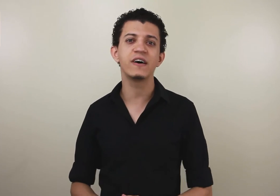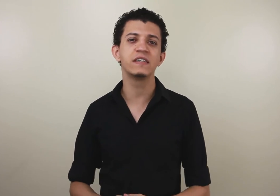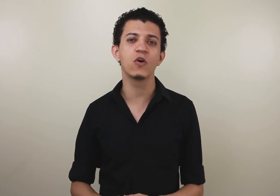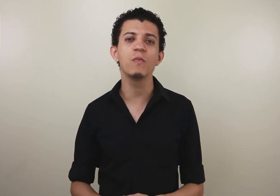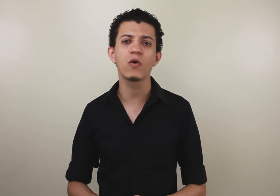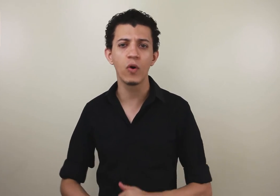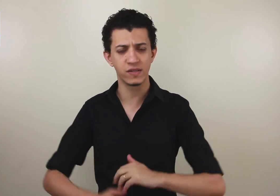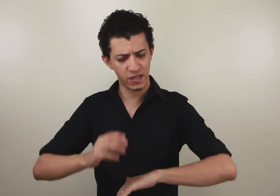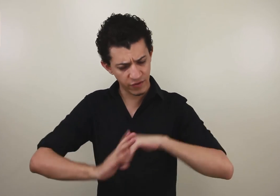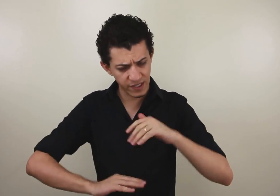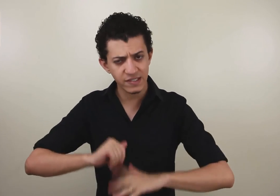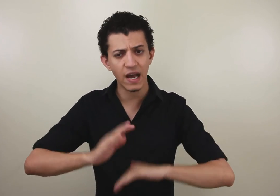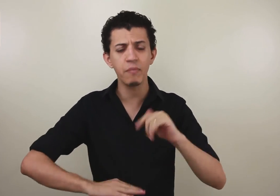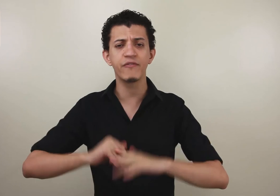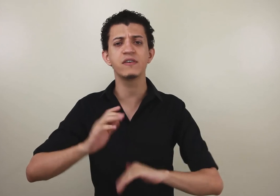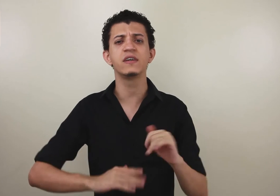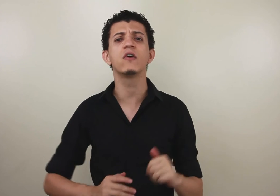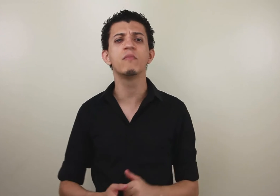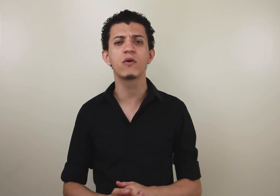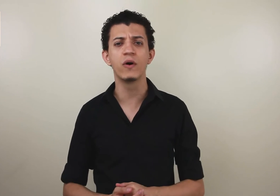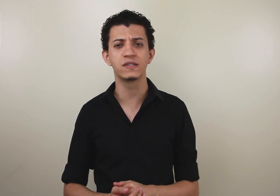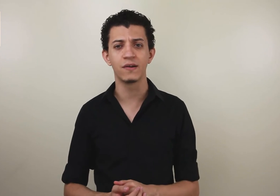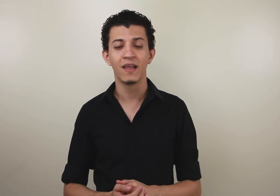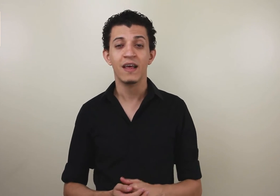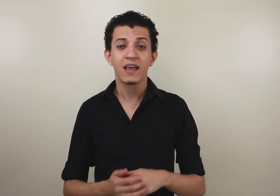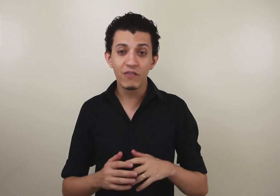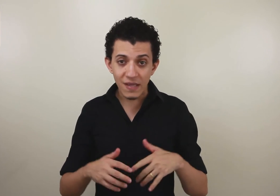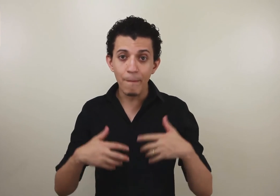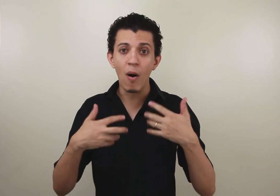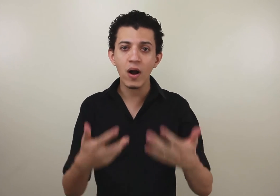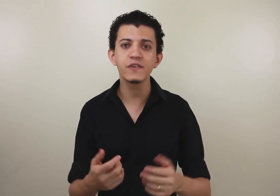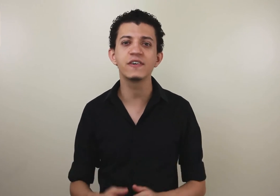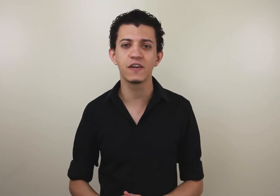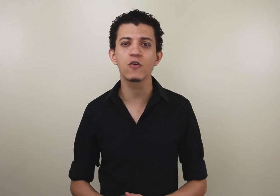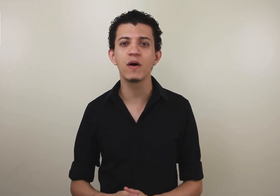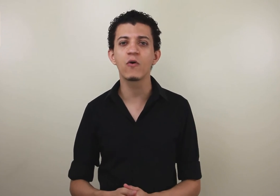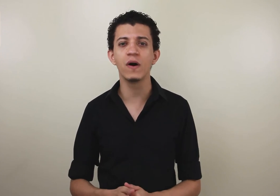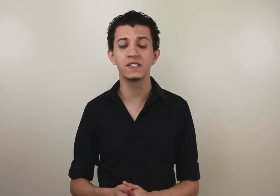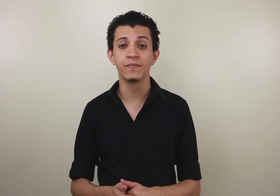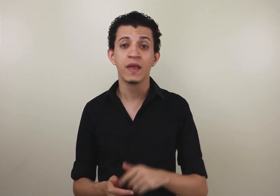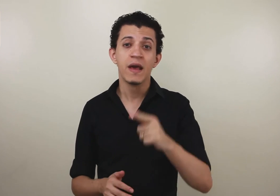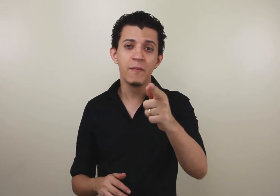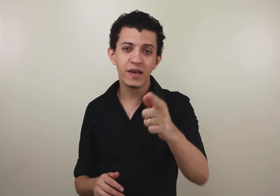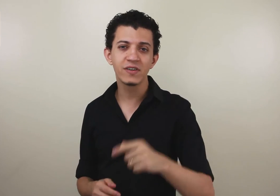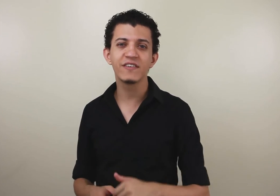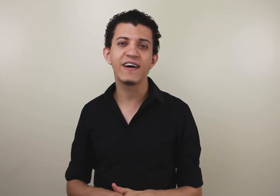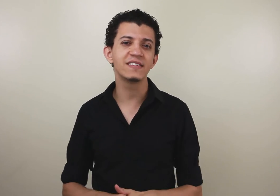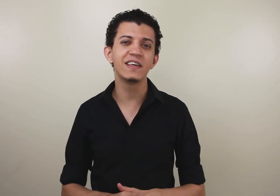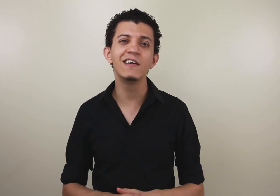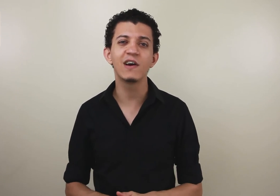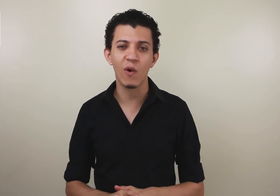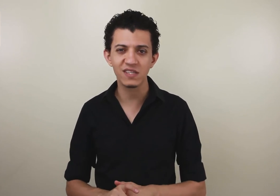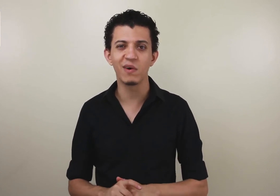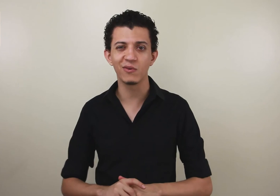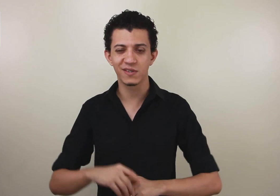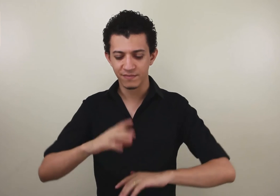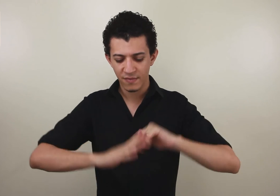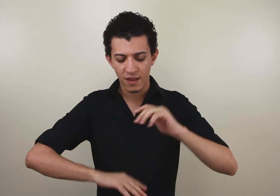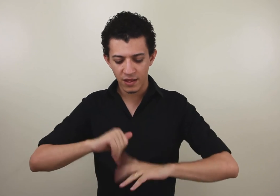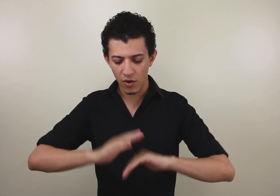fazer alguma coisa. Que você sabe fazer alguma coisa. Que você pode fazer alguma coisa. E que você faz aquilo ali com as mãos. Então,